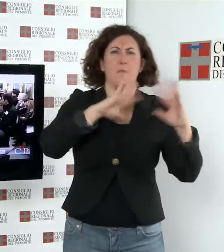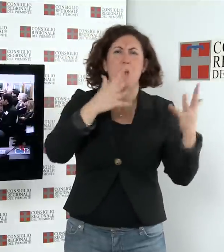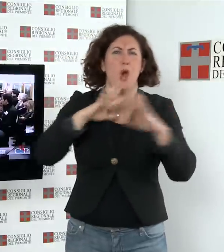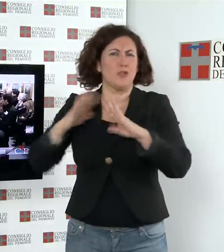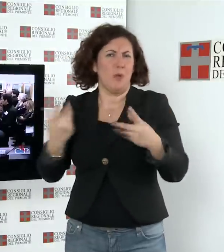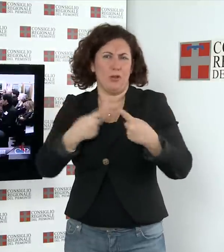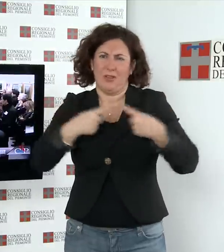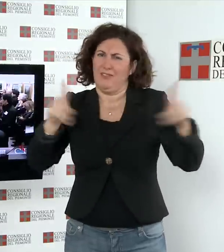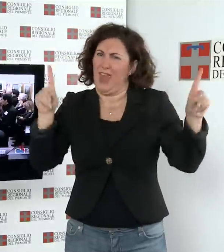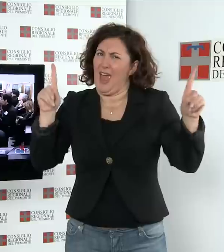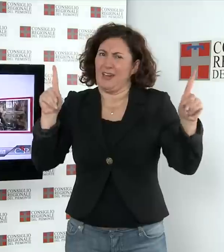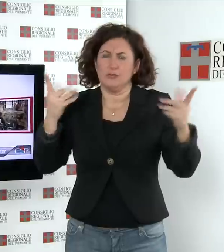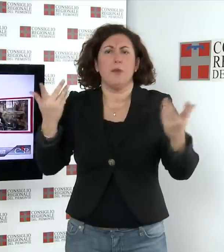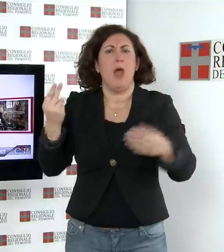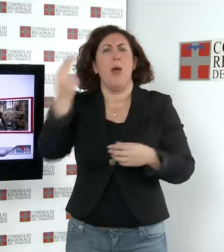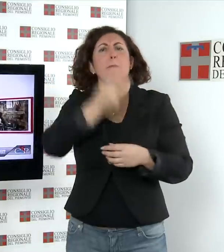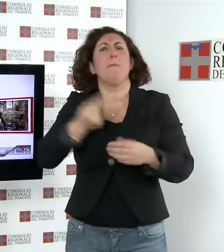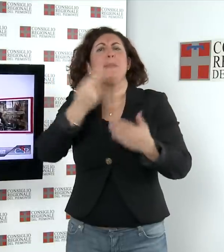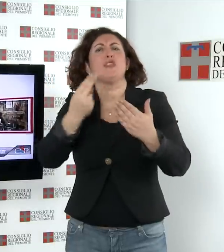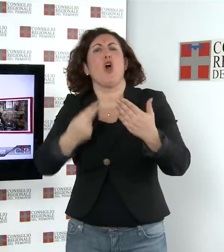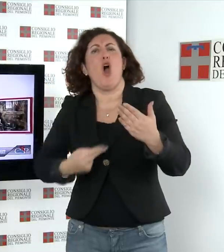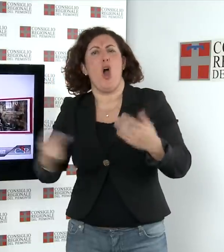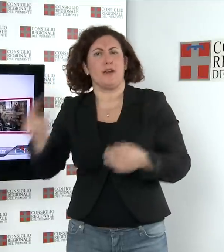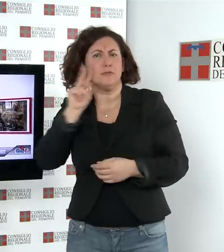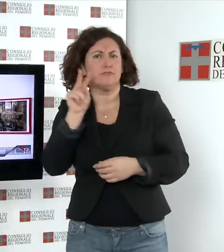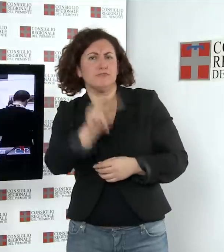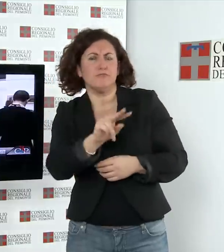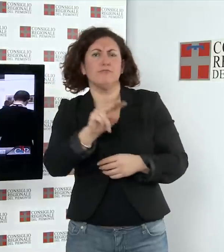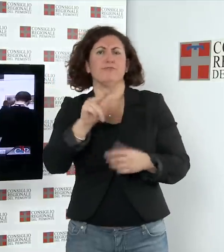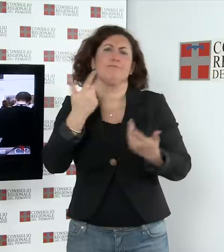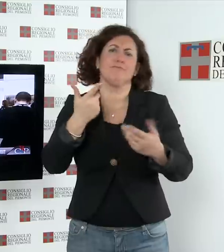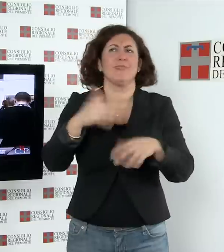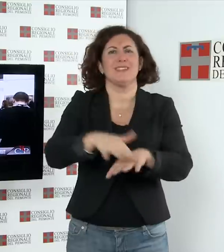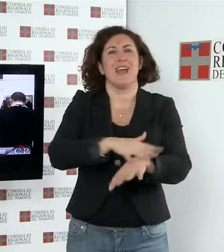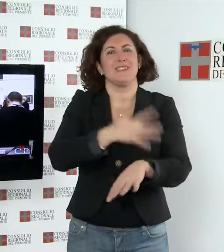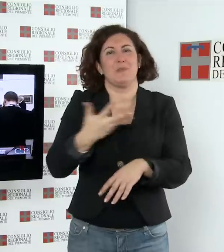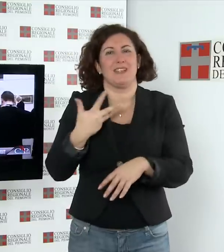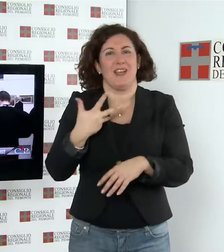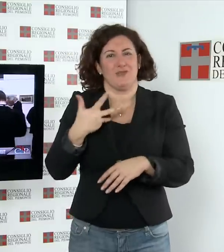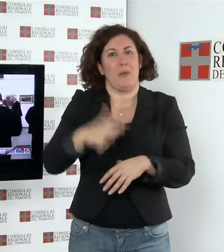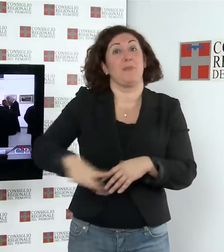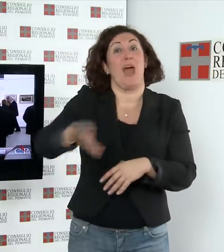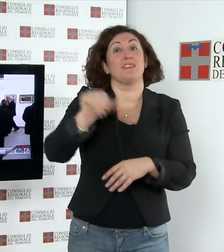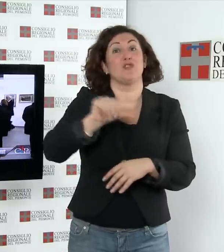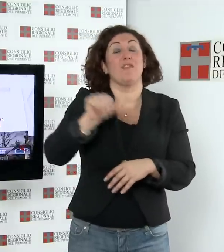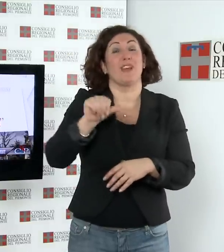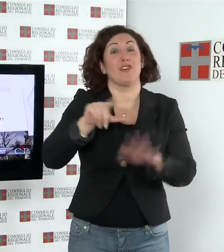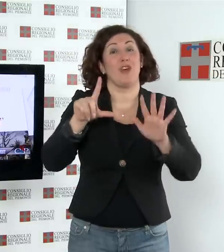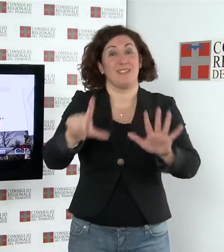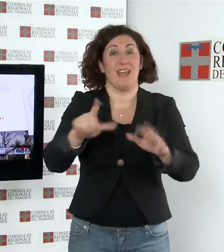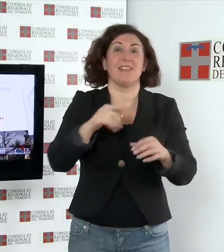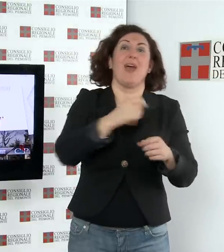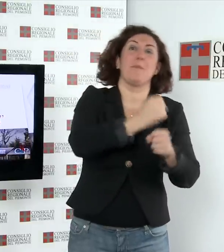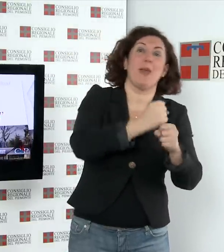sguardo sensibile del pittore ospitata da Piemonte artistico e culturale di Piazza Solferino 7 a Torino tra Piemonte e